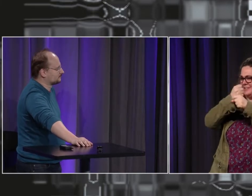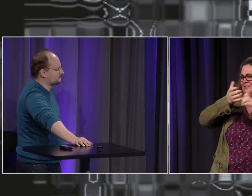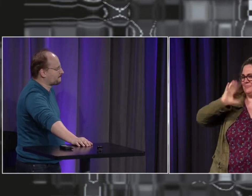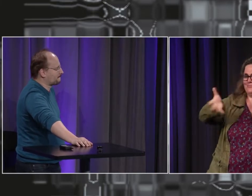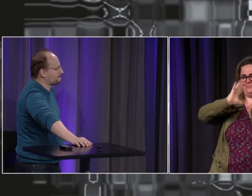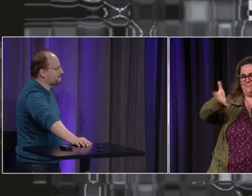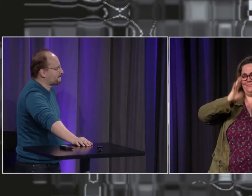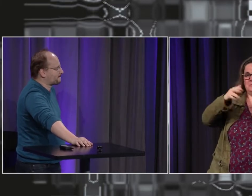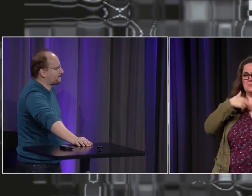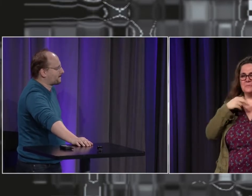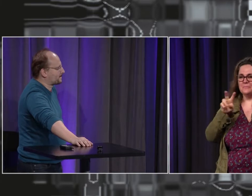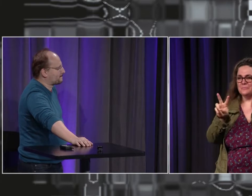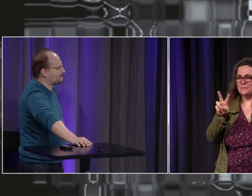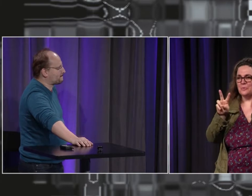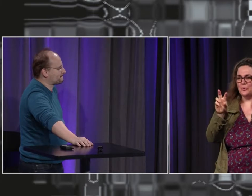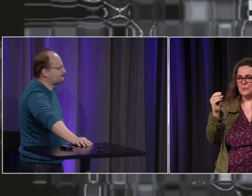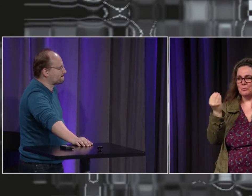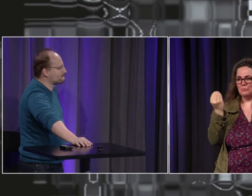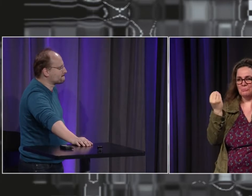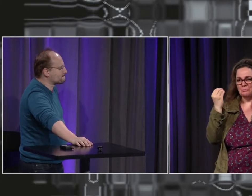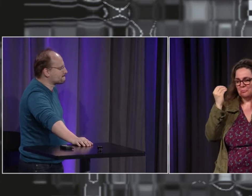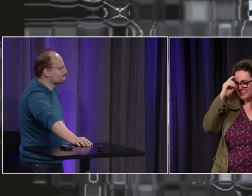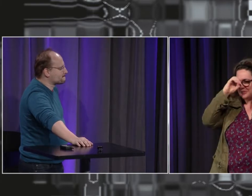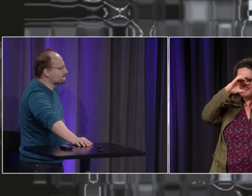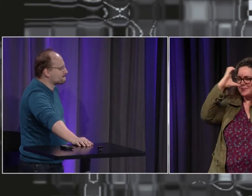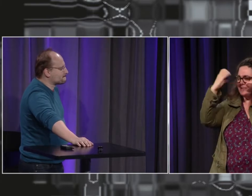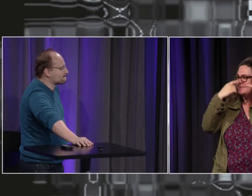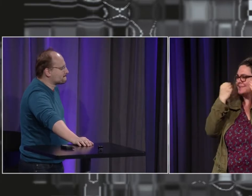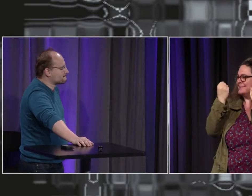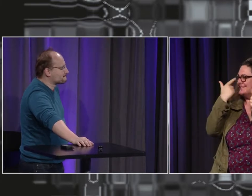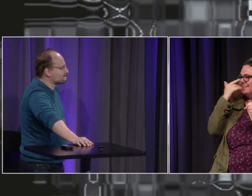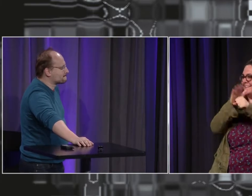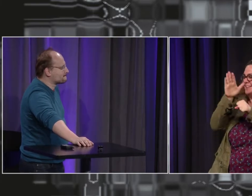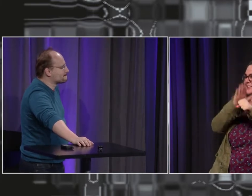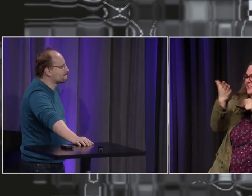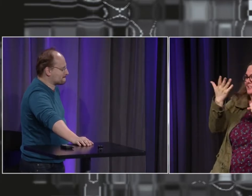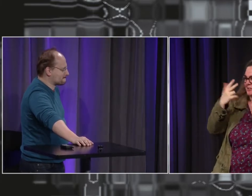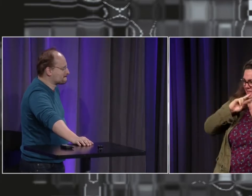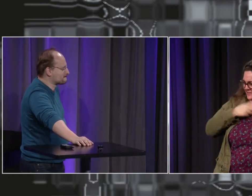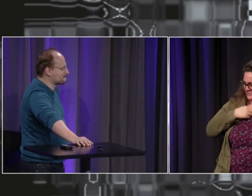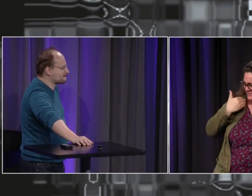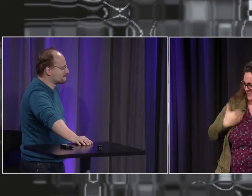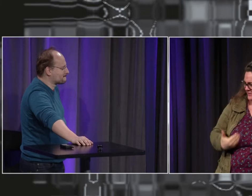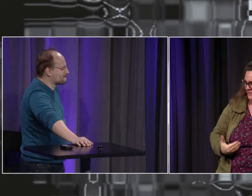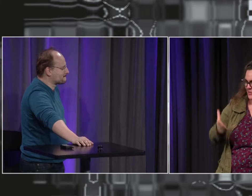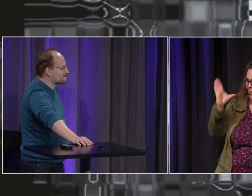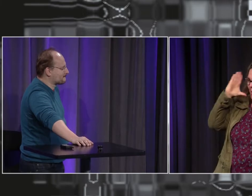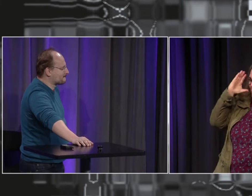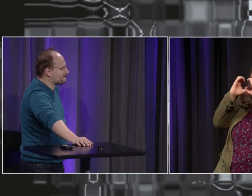alors on parle de la langue des signes au Moyen-Âge pendant mille ans mais j'ai du mal à imaginer comment